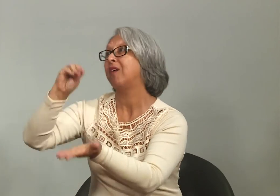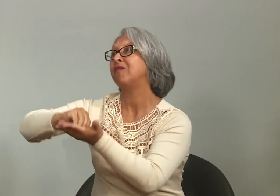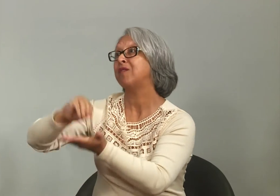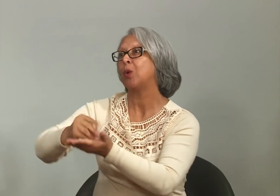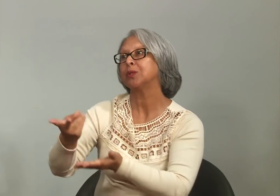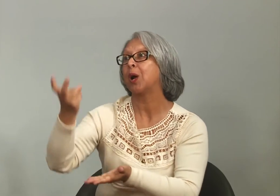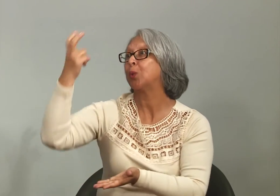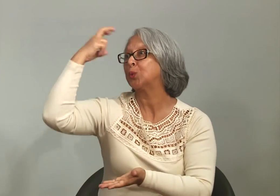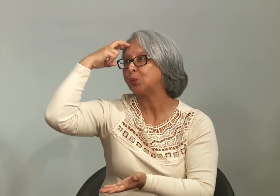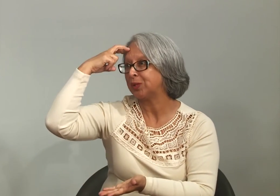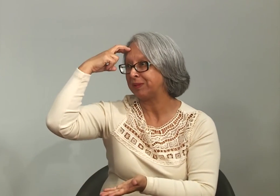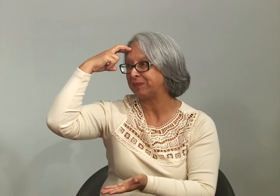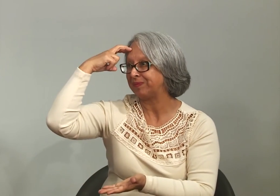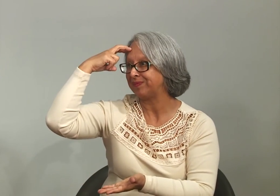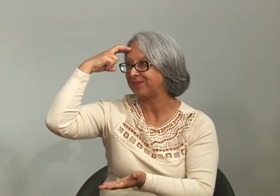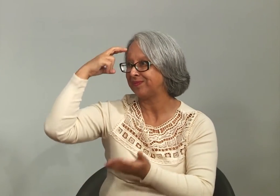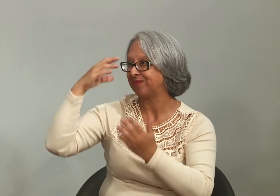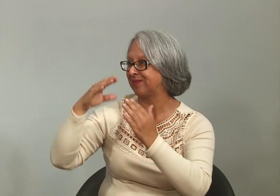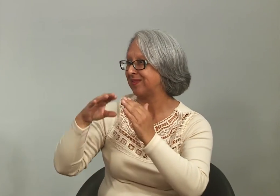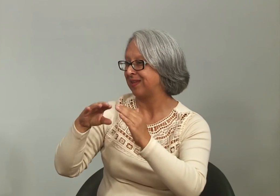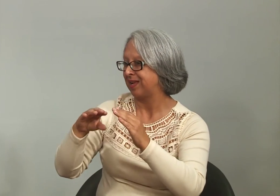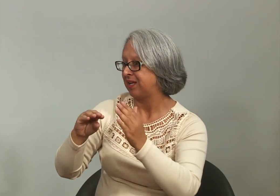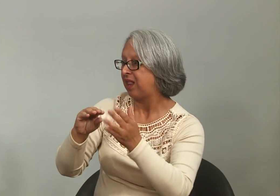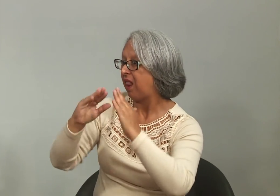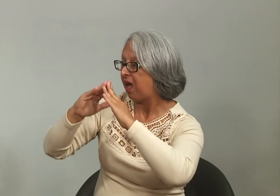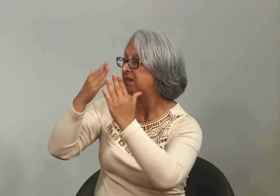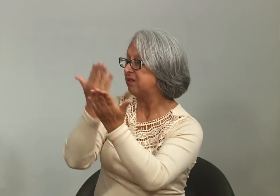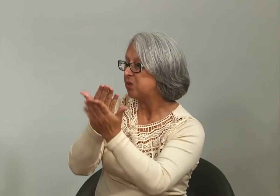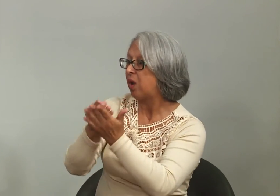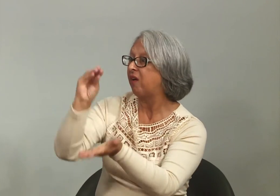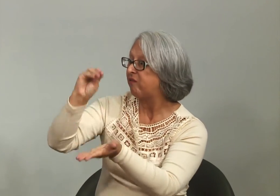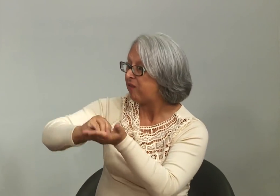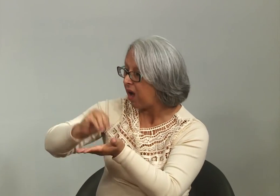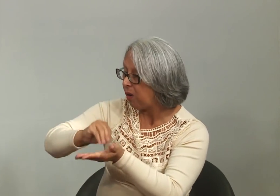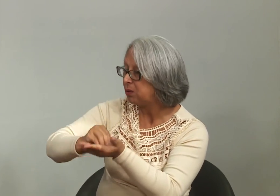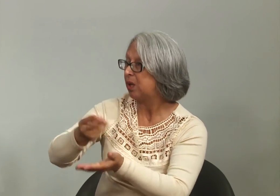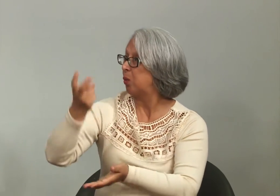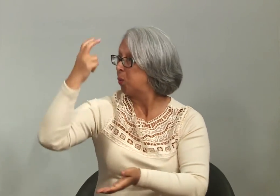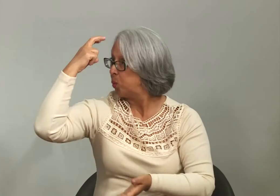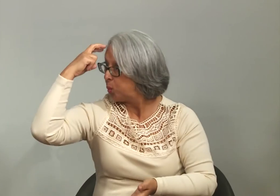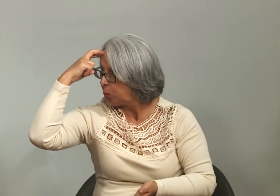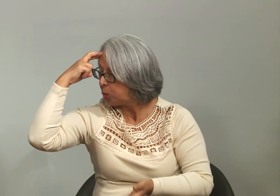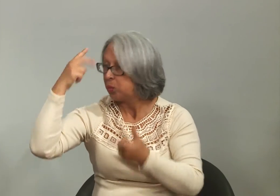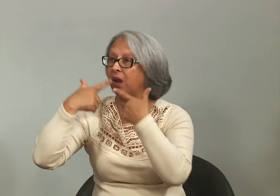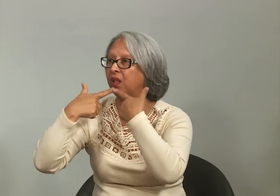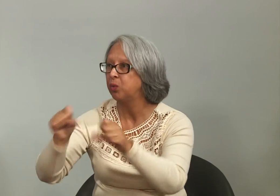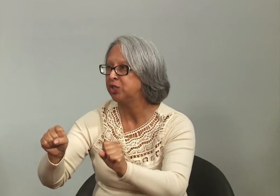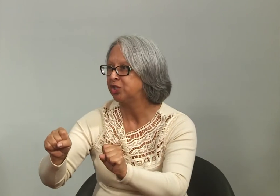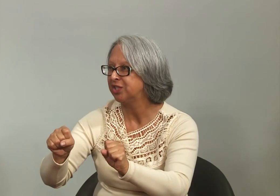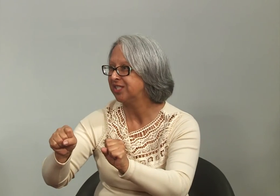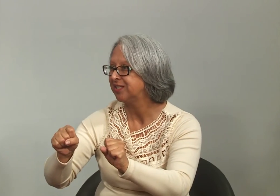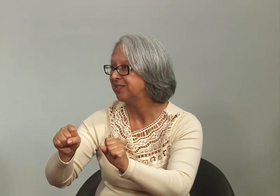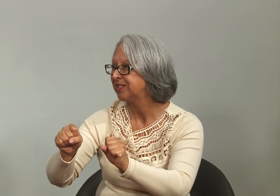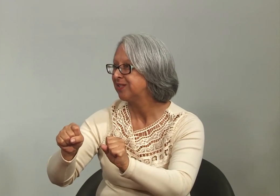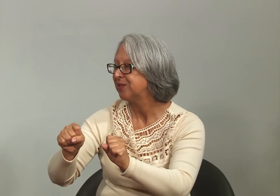desenvolvimento infantil. Então, é importante a escola estar preparada culturalmente, né? Falta trabalhar a questão cultural